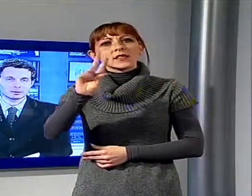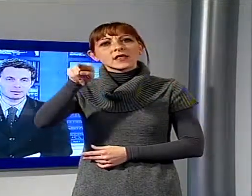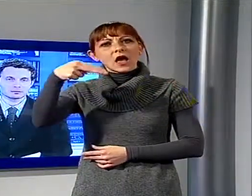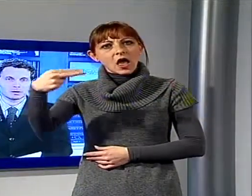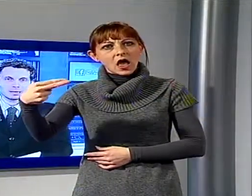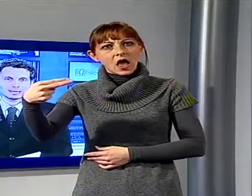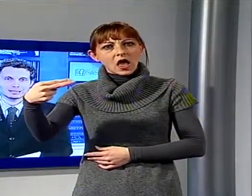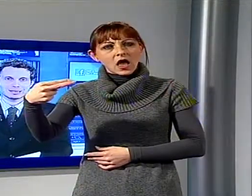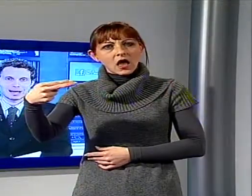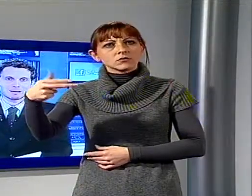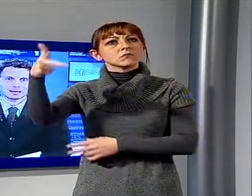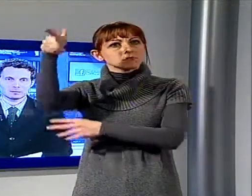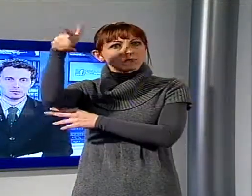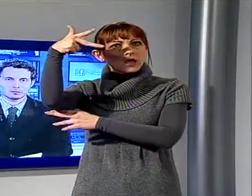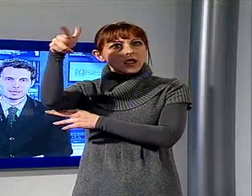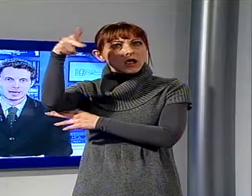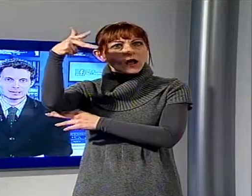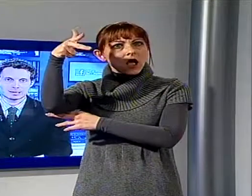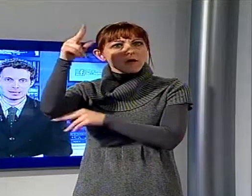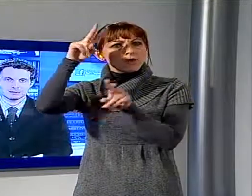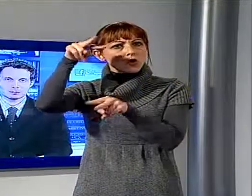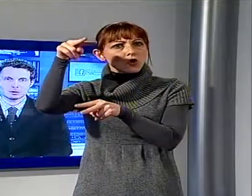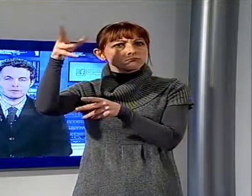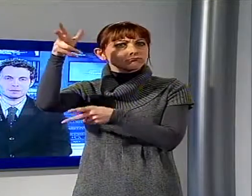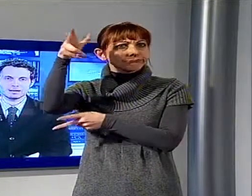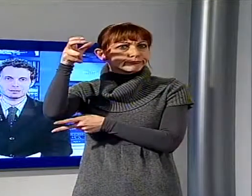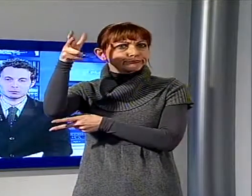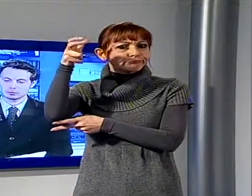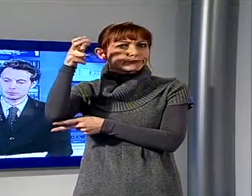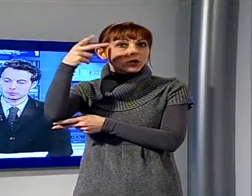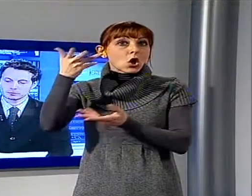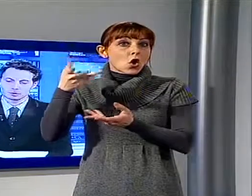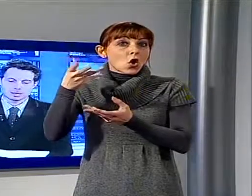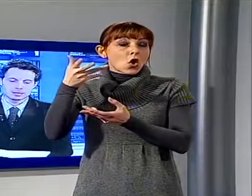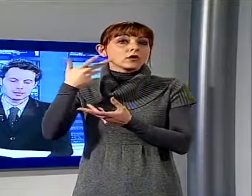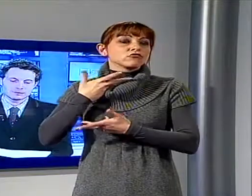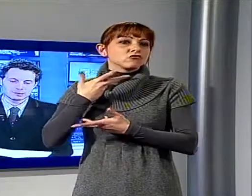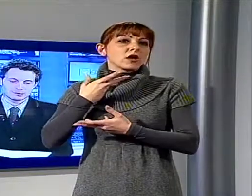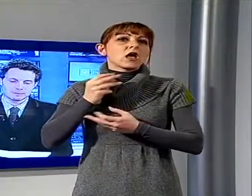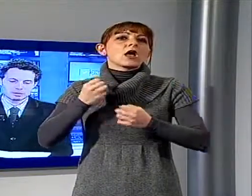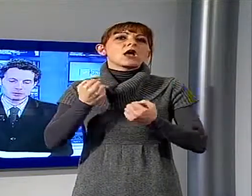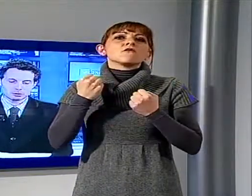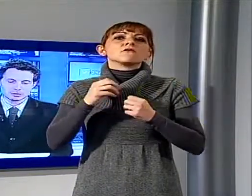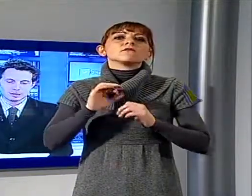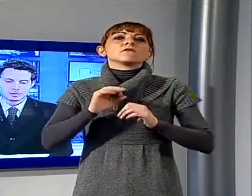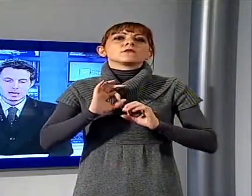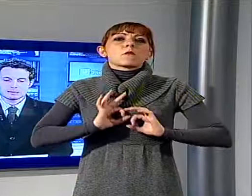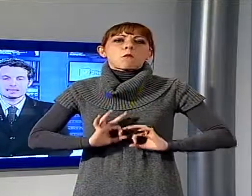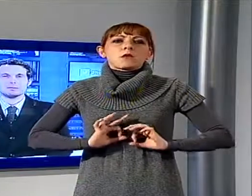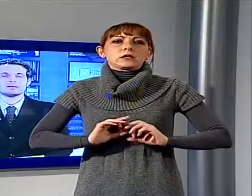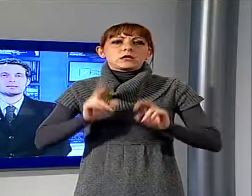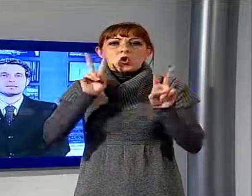è stato ripreso dalle telecamere di videosorveglianza, adesso i filmati sono a disposizione delle forze dell'ordine.